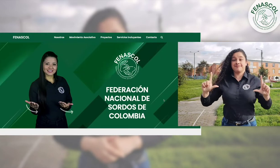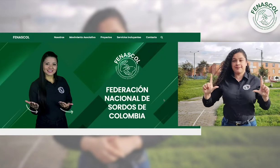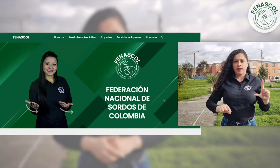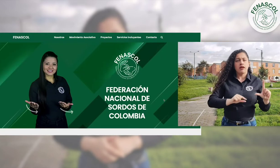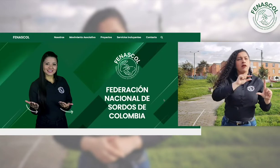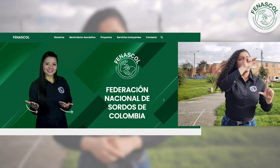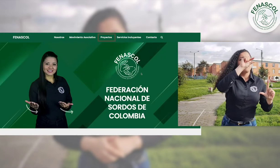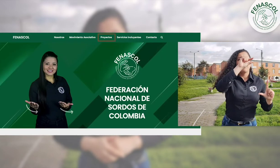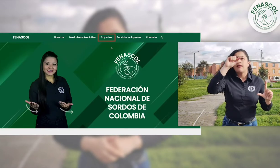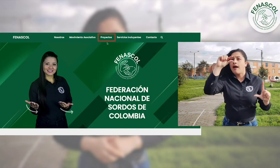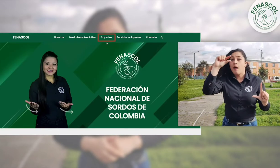proyectos.